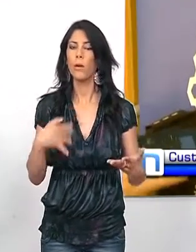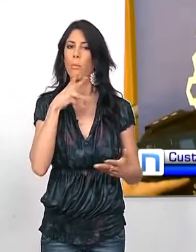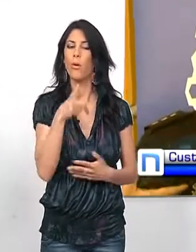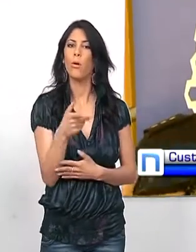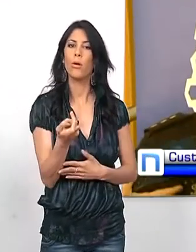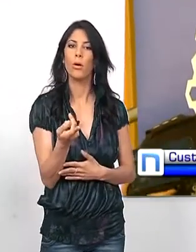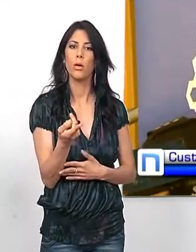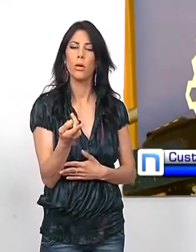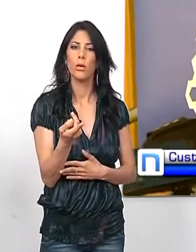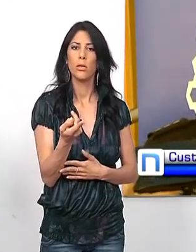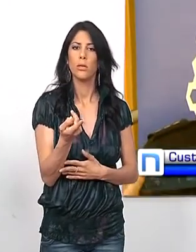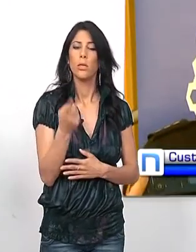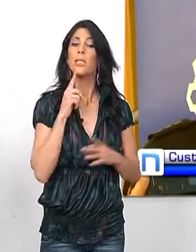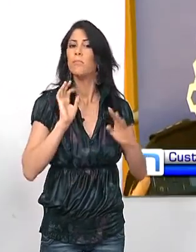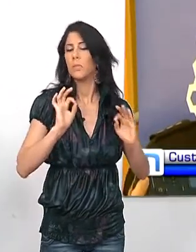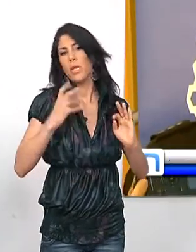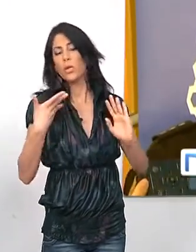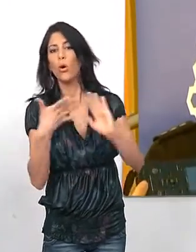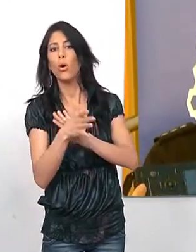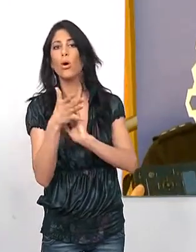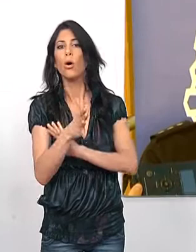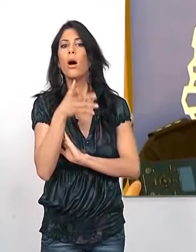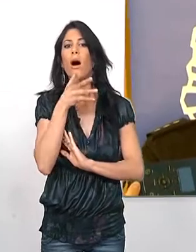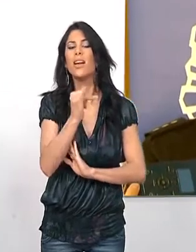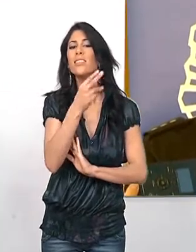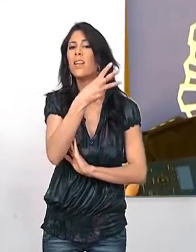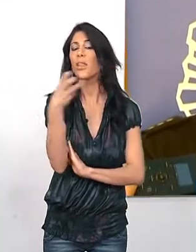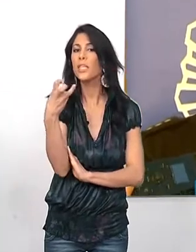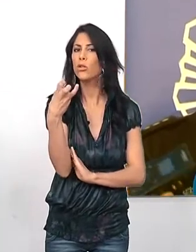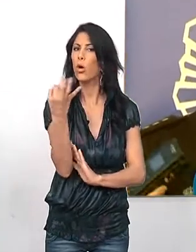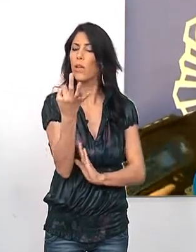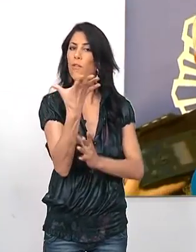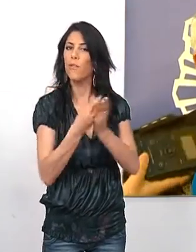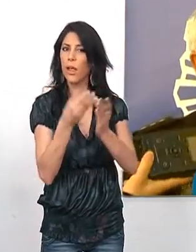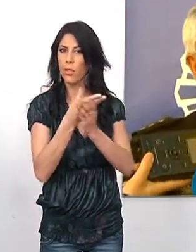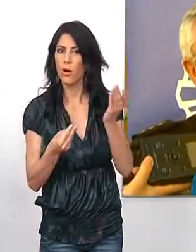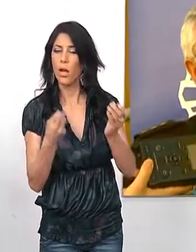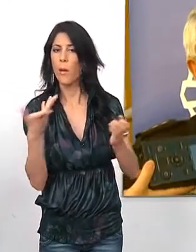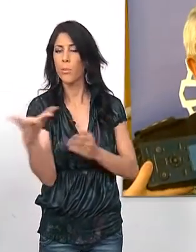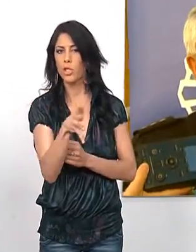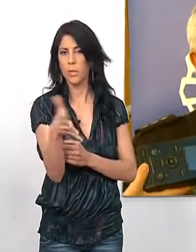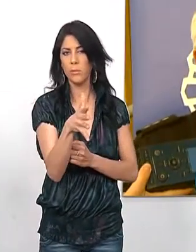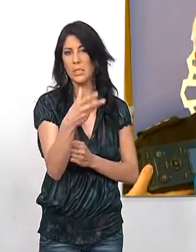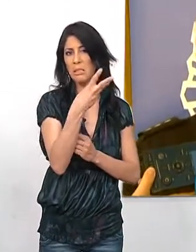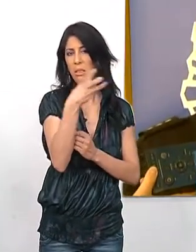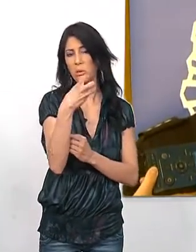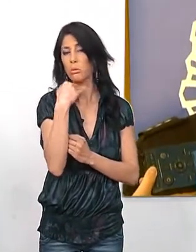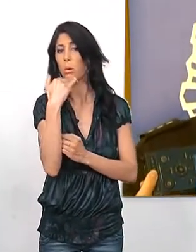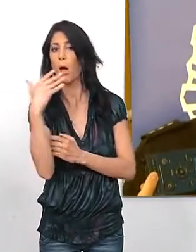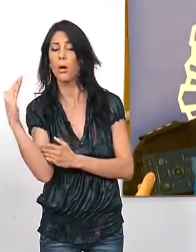por ser de alguna manera explícito, podemos decirle que hay 300 infracciones, aproximadamente 300 y algo,